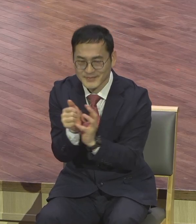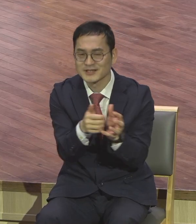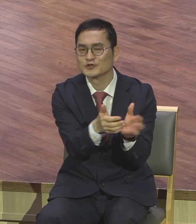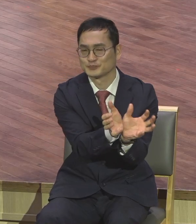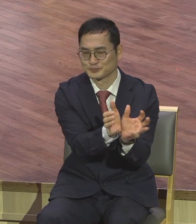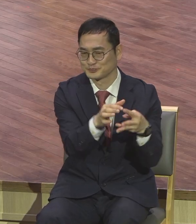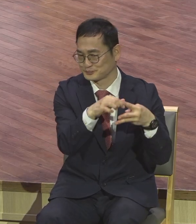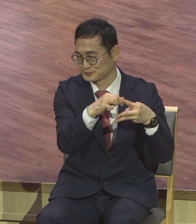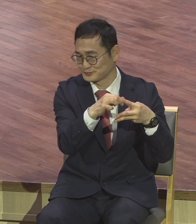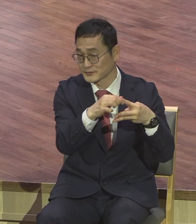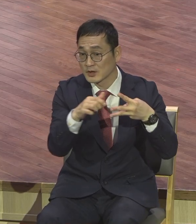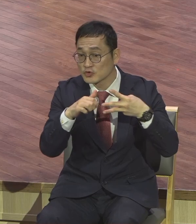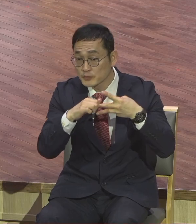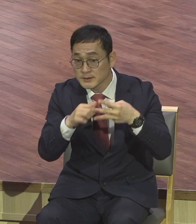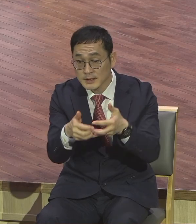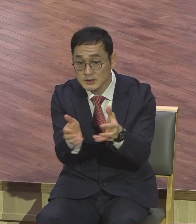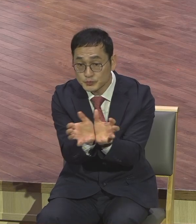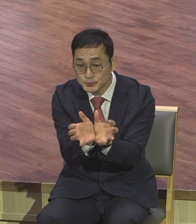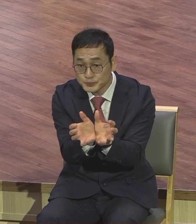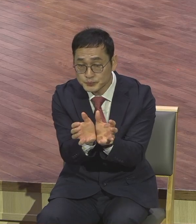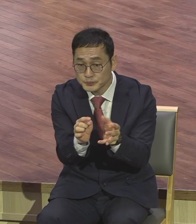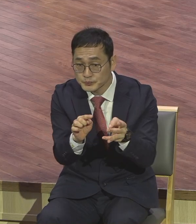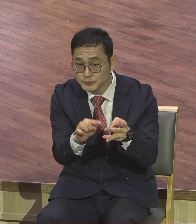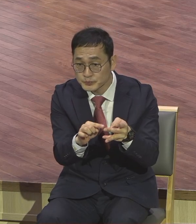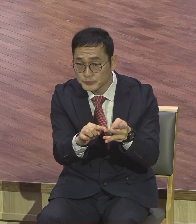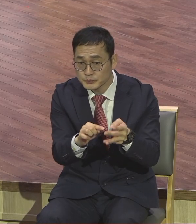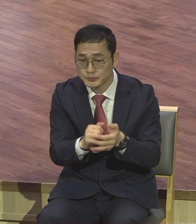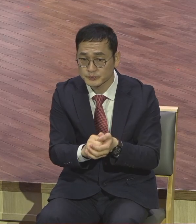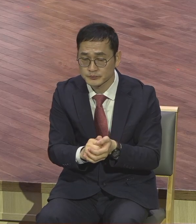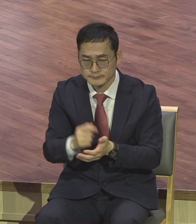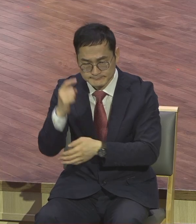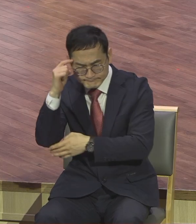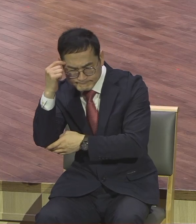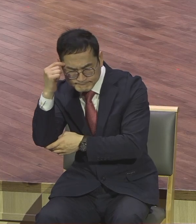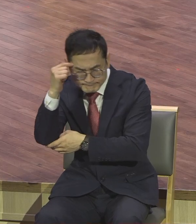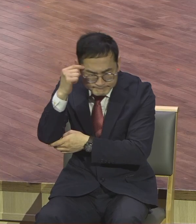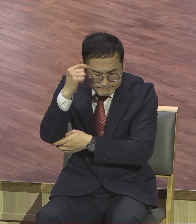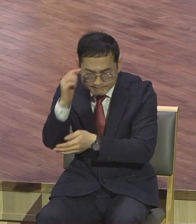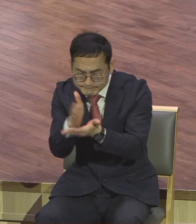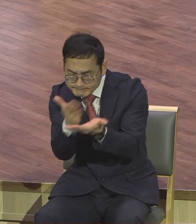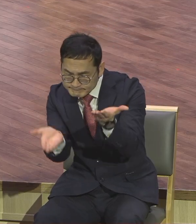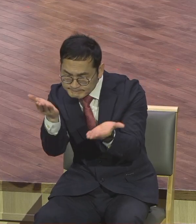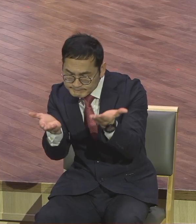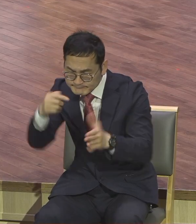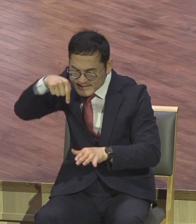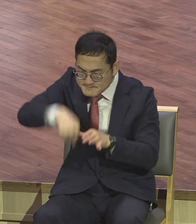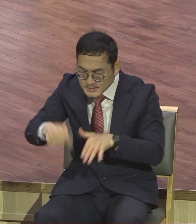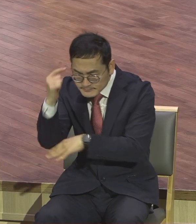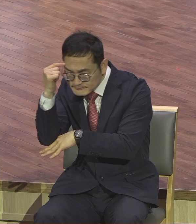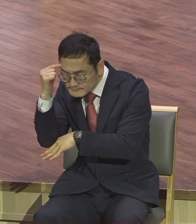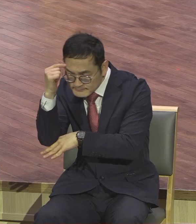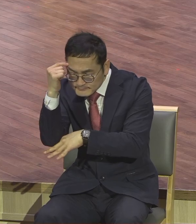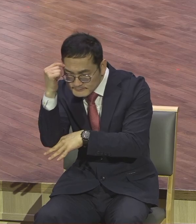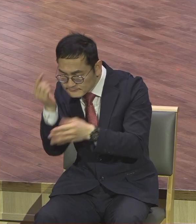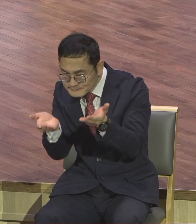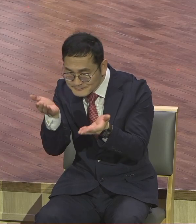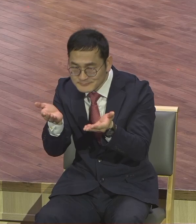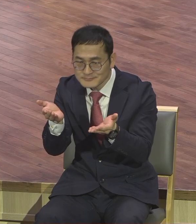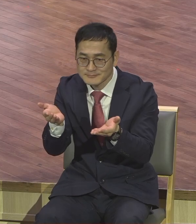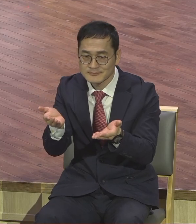두 번째 그룹의 특징은 신중한 사람들이 좀 신중해요. 예수님의 제자들 가운데 소위